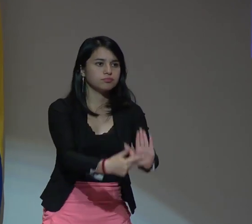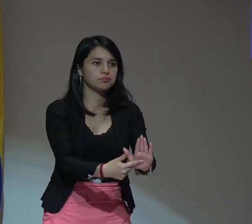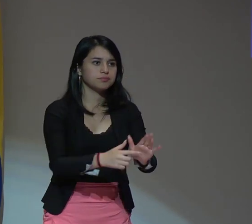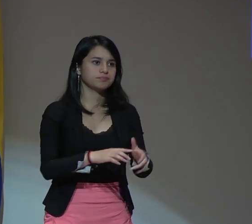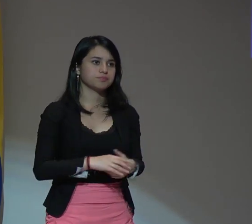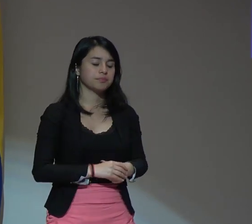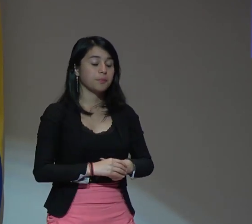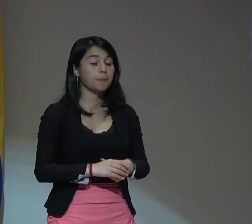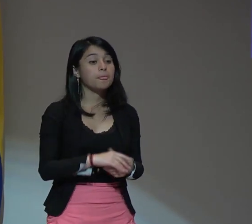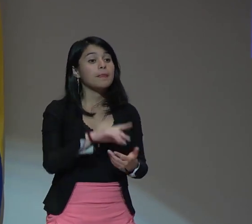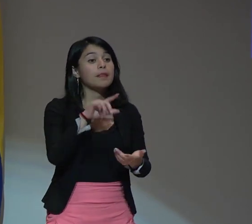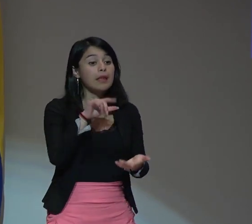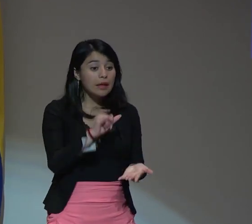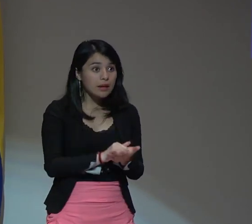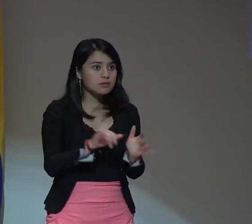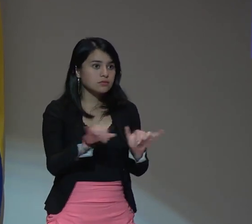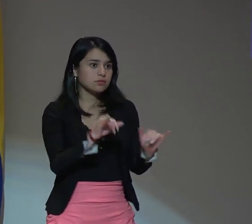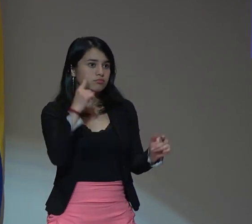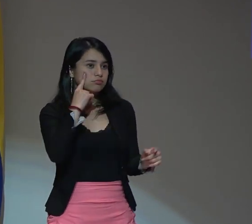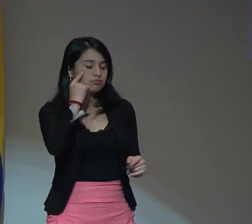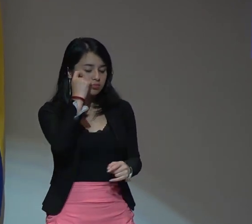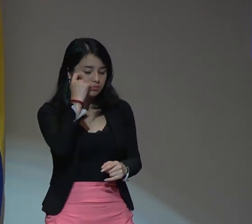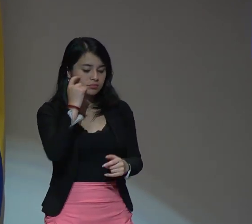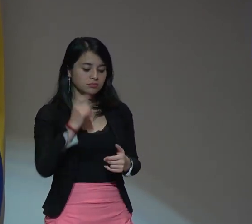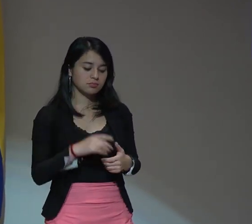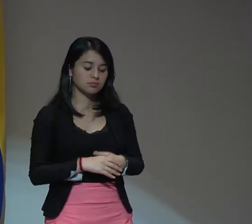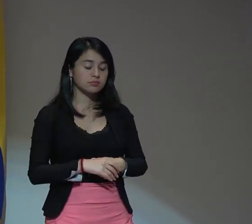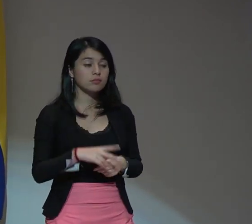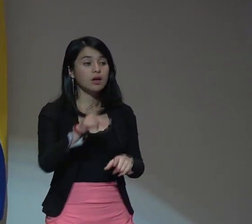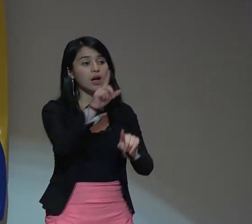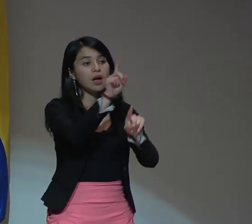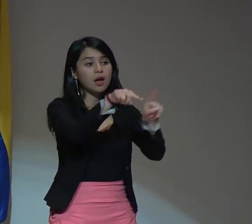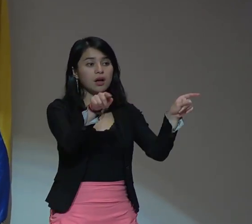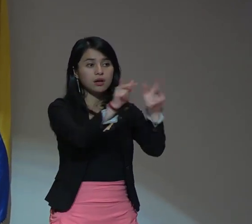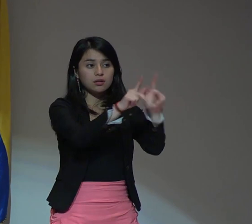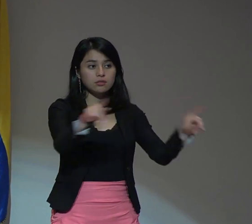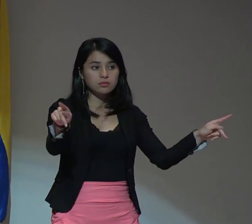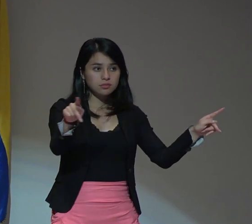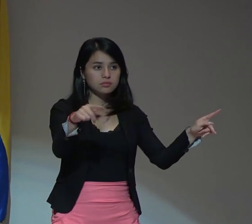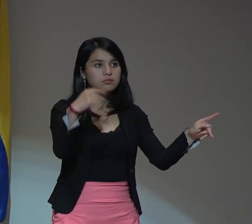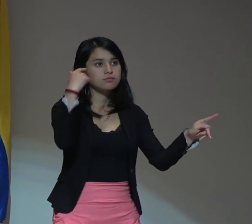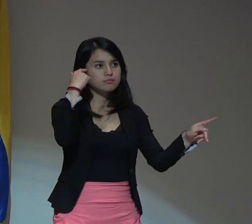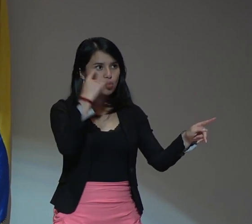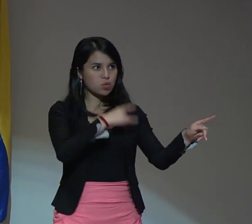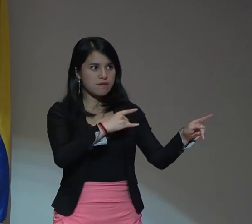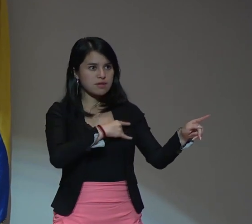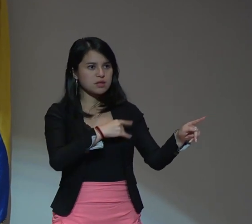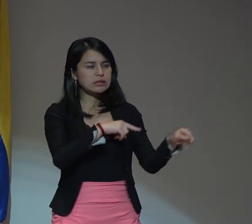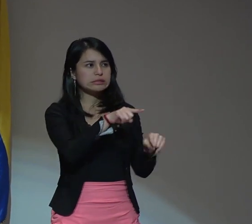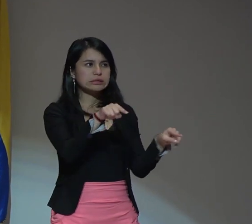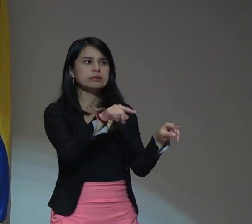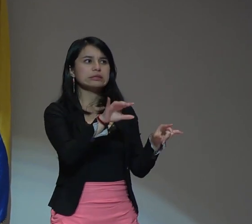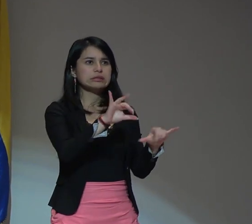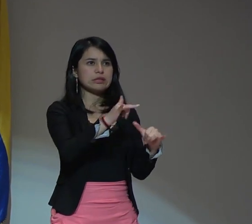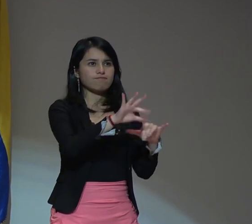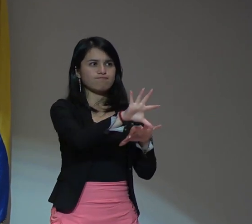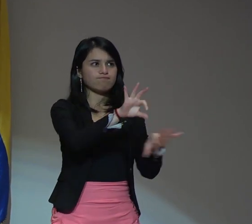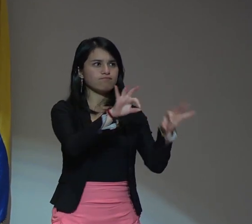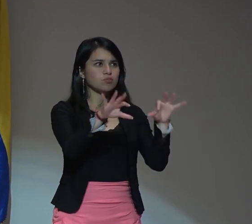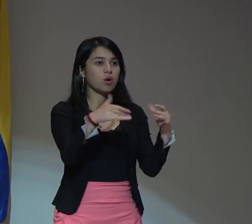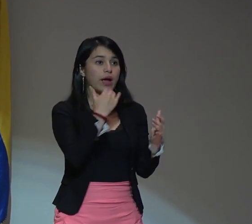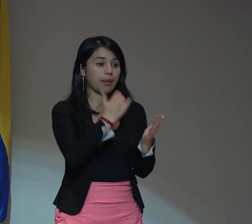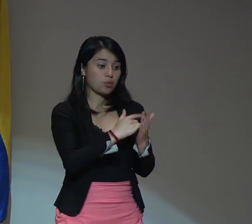Entonces este desafío algunos catedráticos ya están tomando de